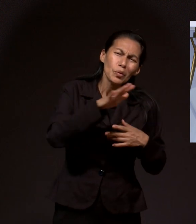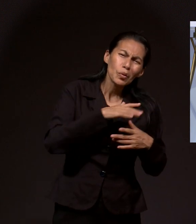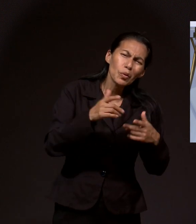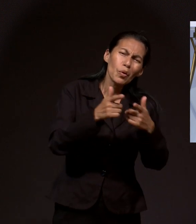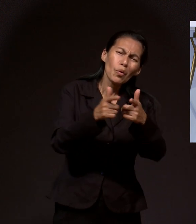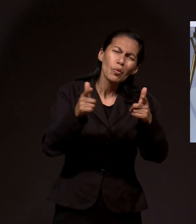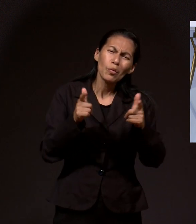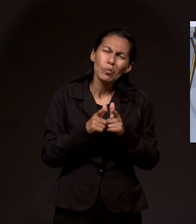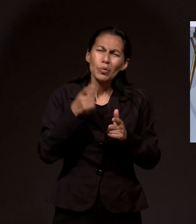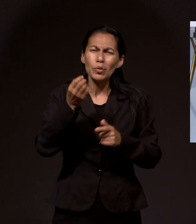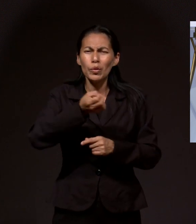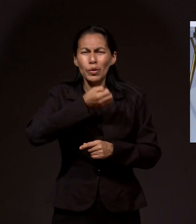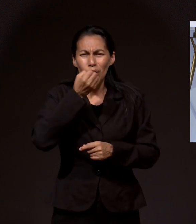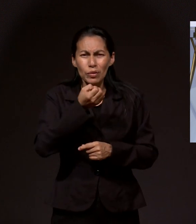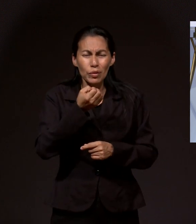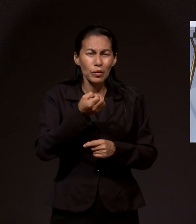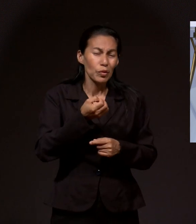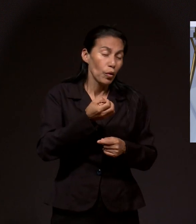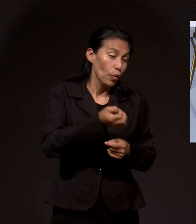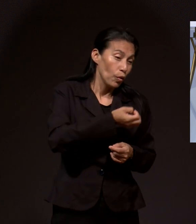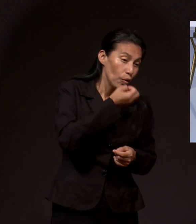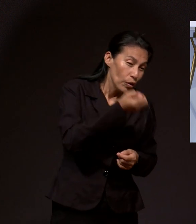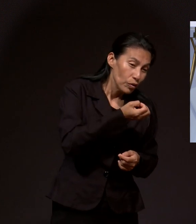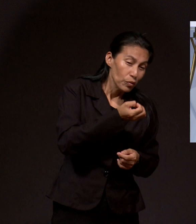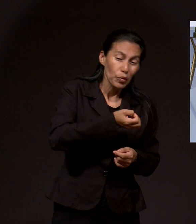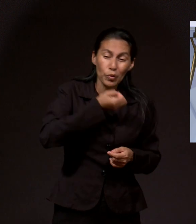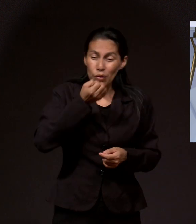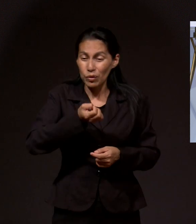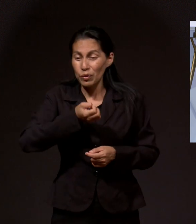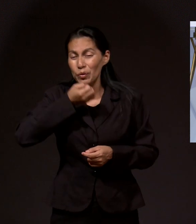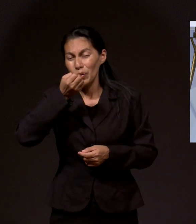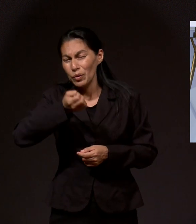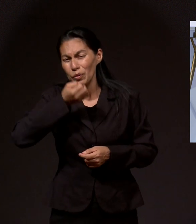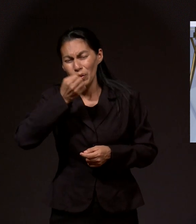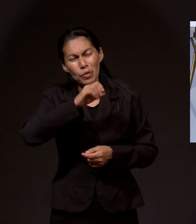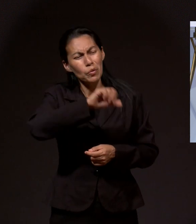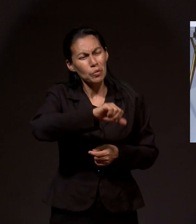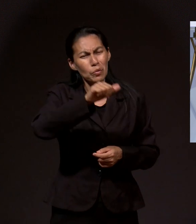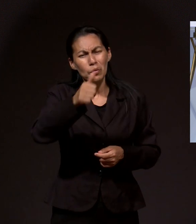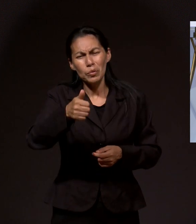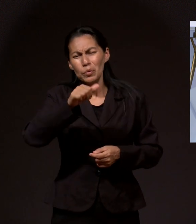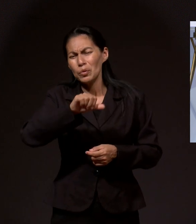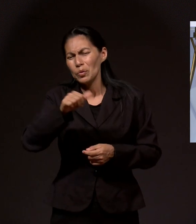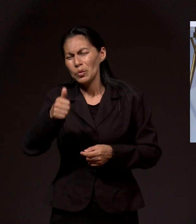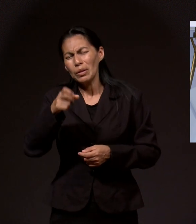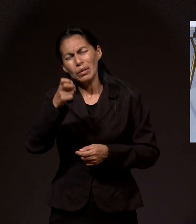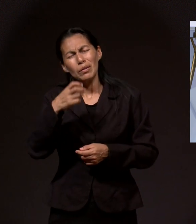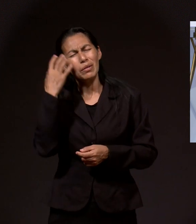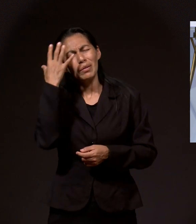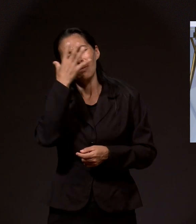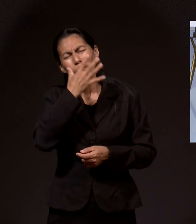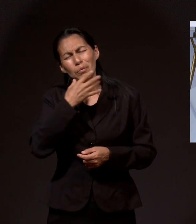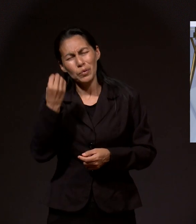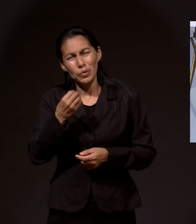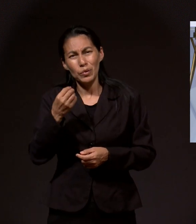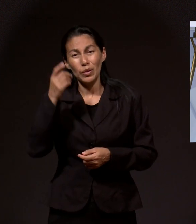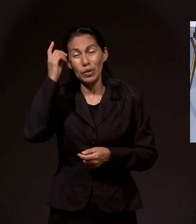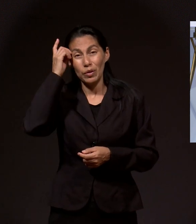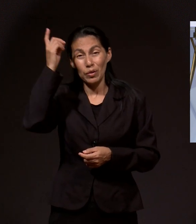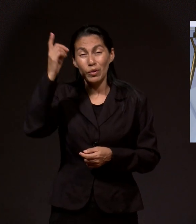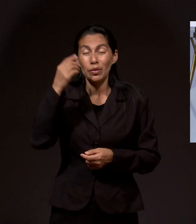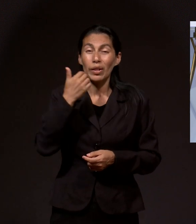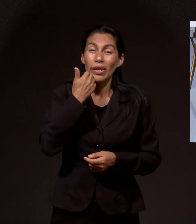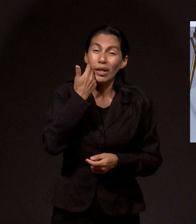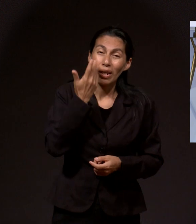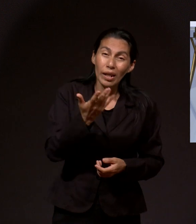oración, orándolos unos por los otros. Eso es maravilloso. Y entonces se cumplirá el sueño